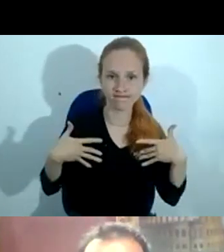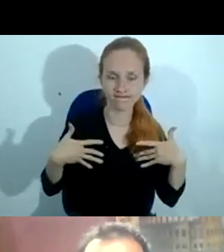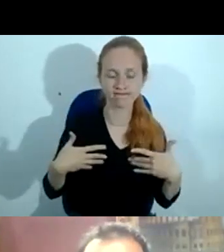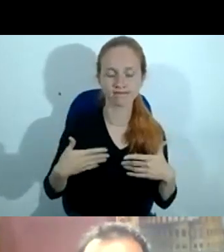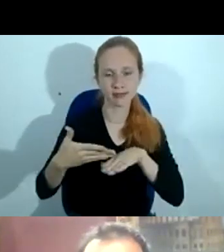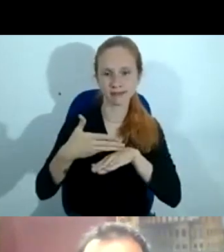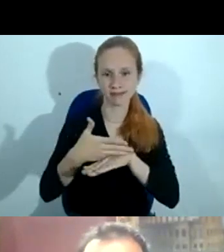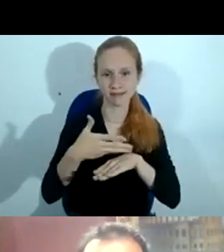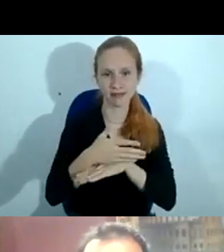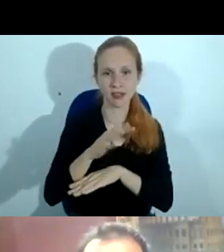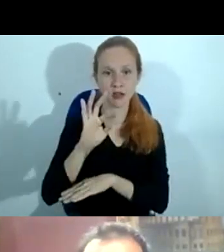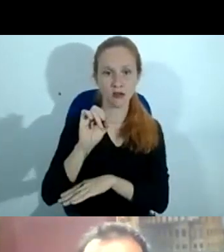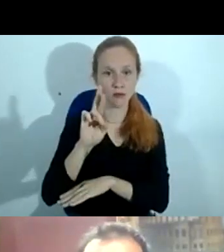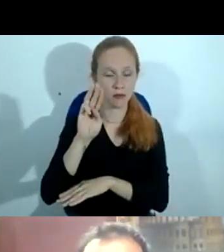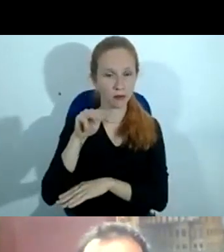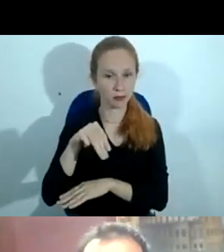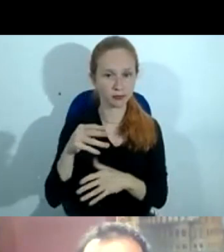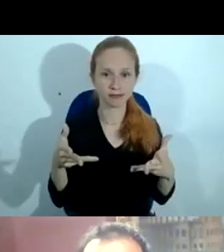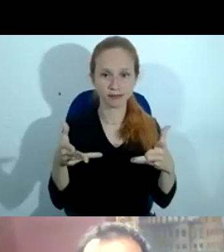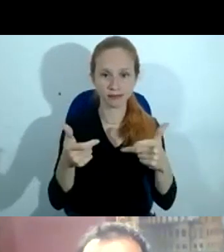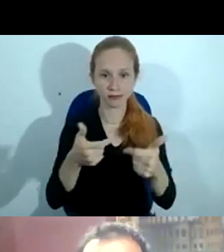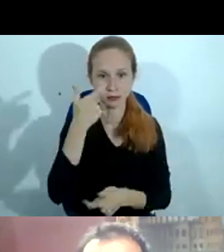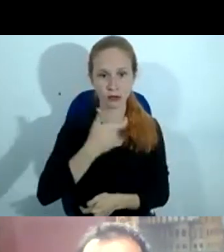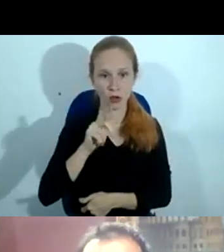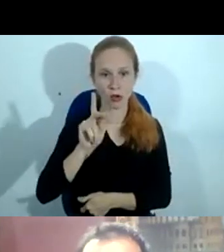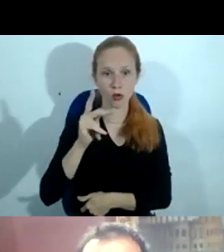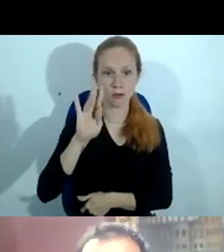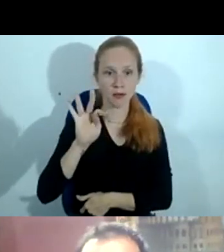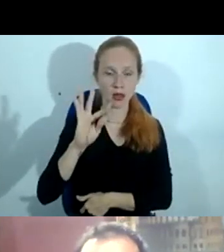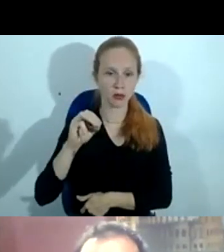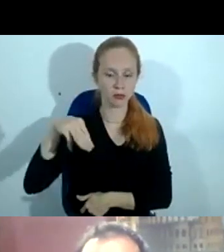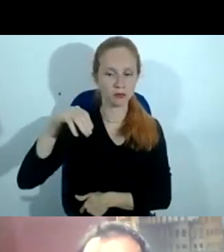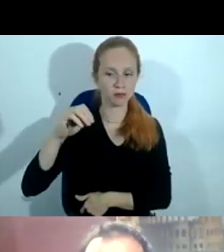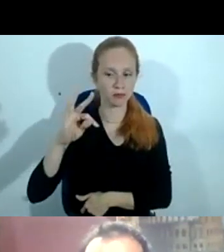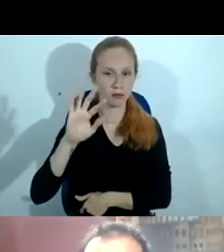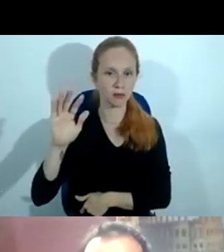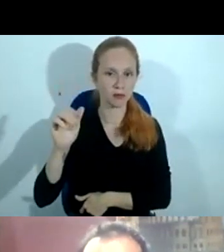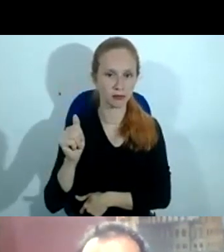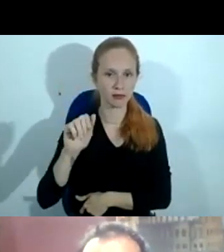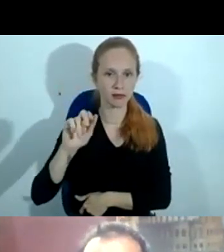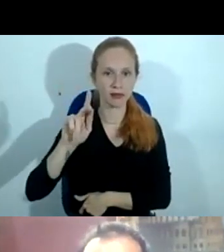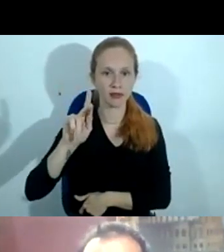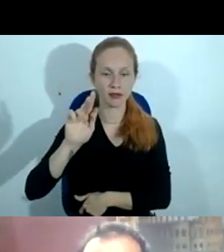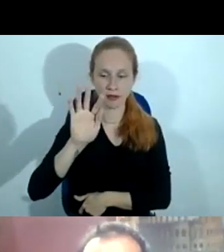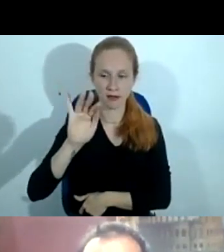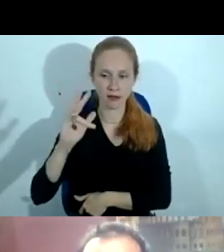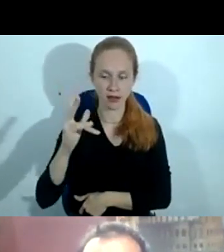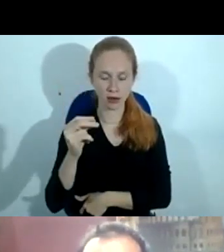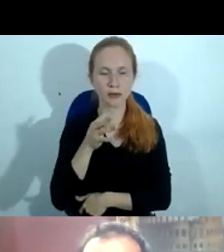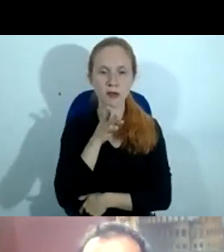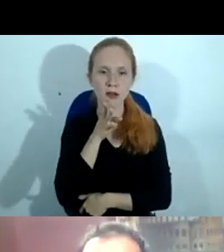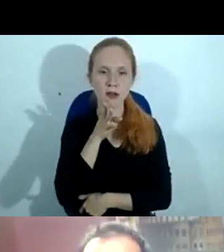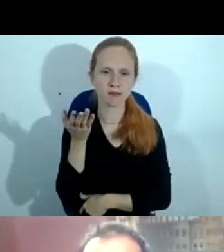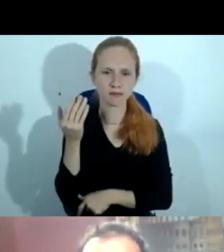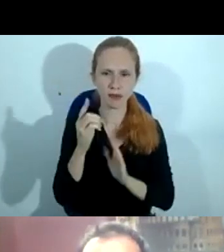fórum qualificado. Me chamo Humberto Mota Filho, e eu tive a aventura de conhecer algumas décadas atrás na